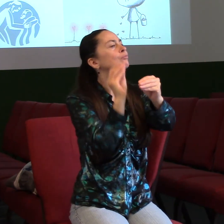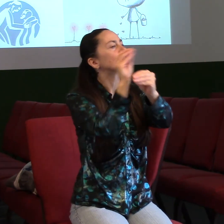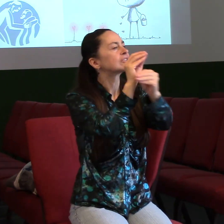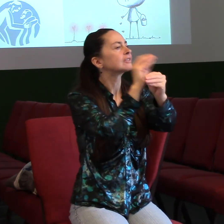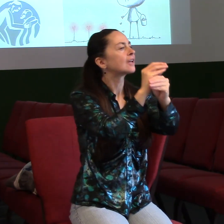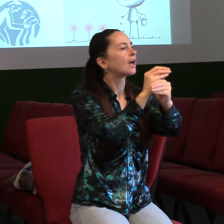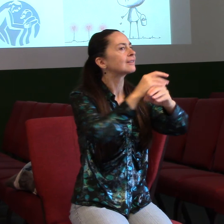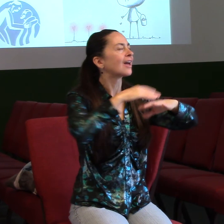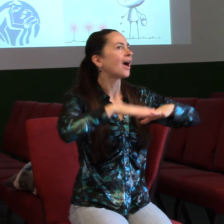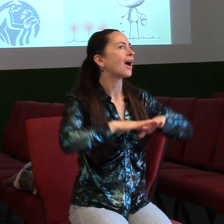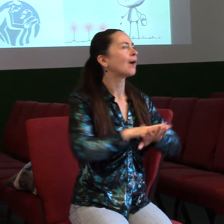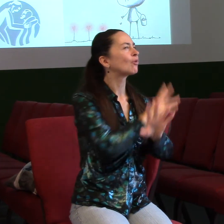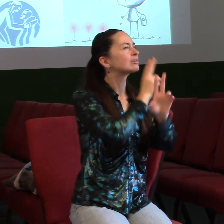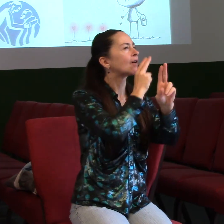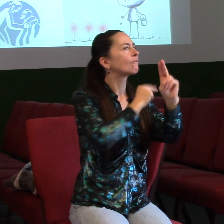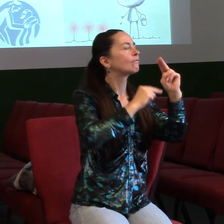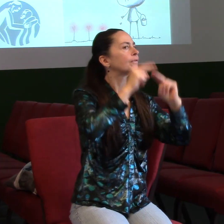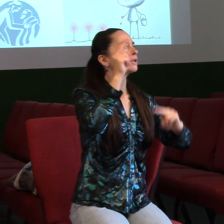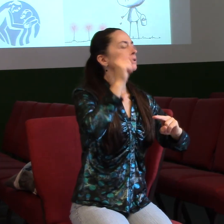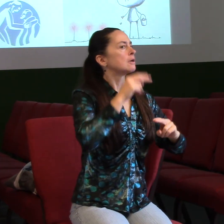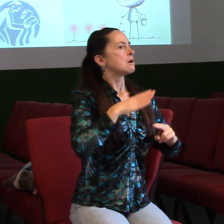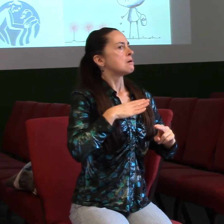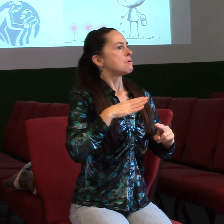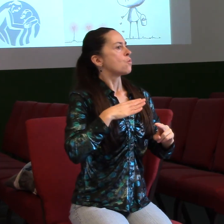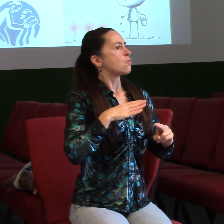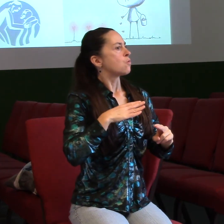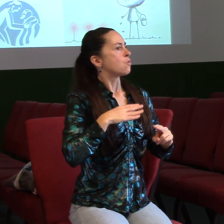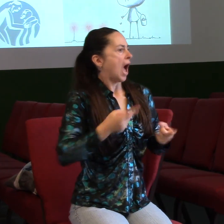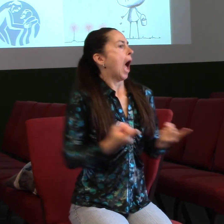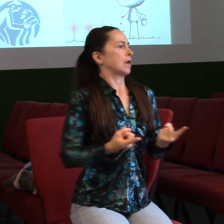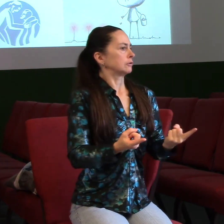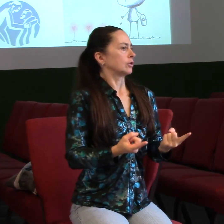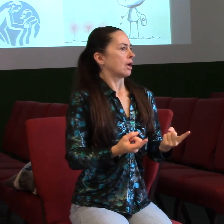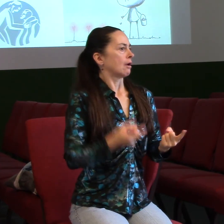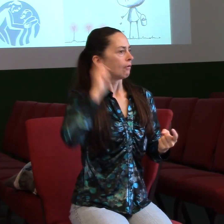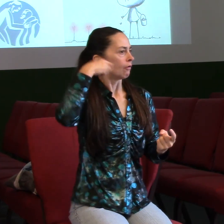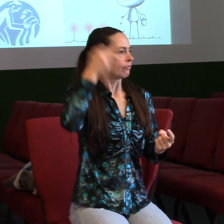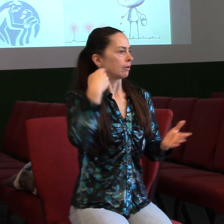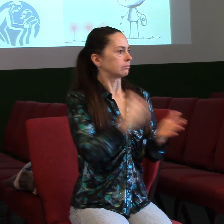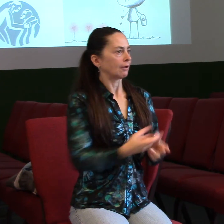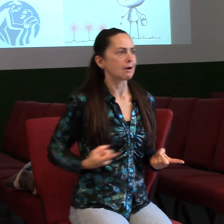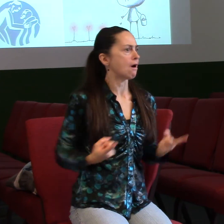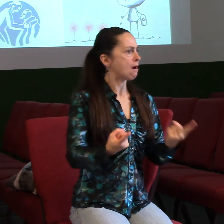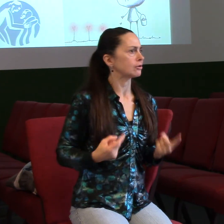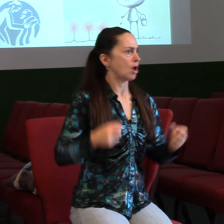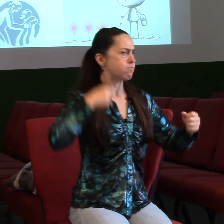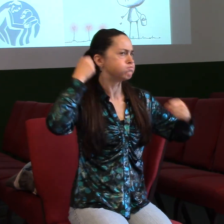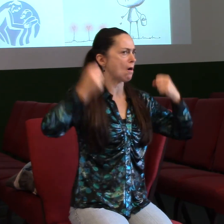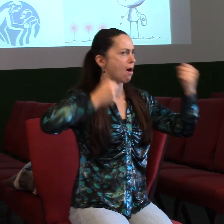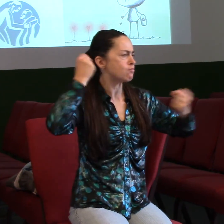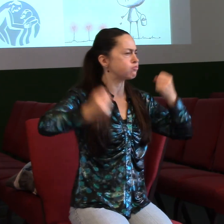víc zdůrazní. Když se díváte na akční film, tak prostě to tam jako hřmí a rachotí a vy jste